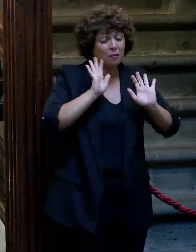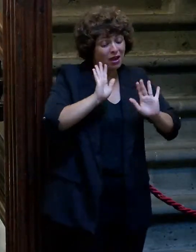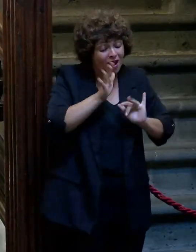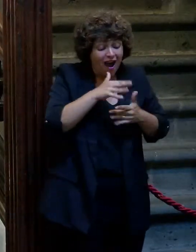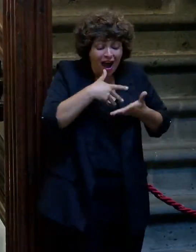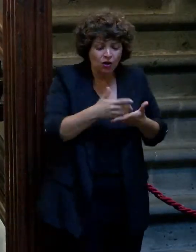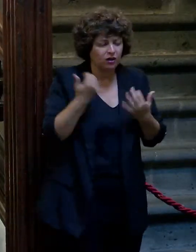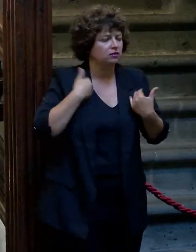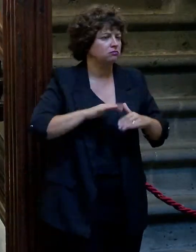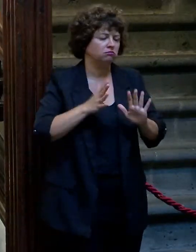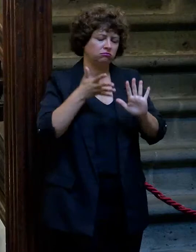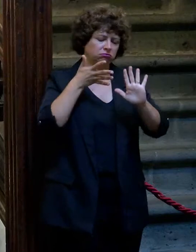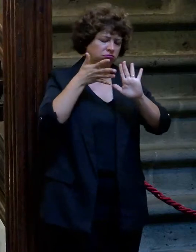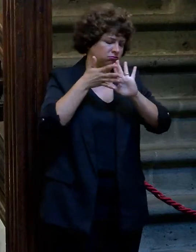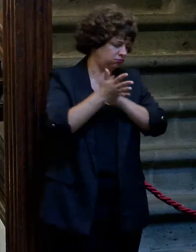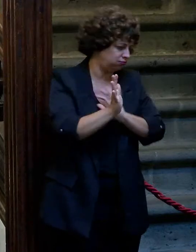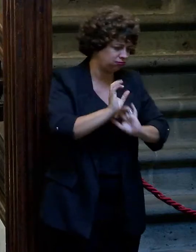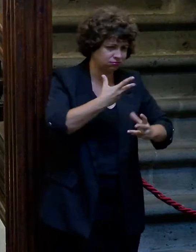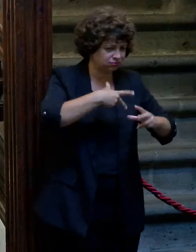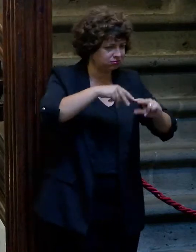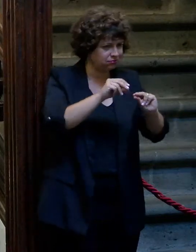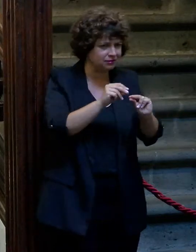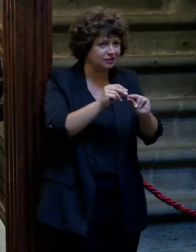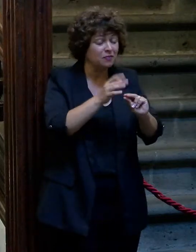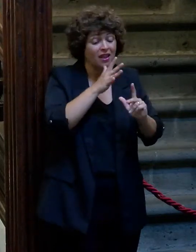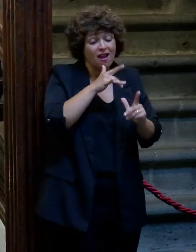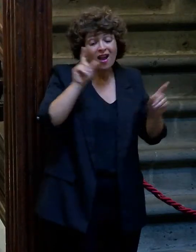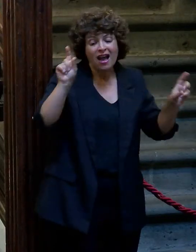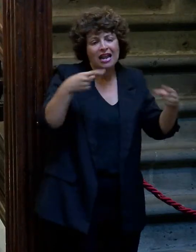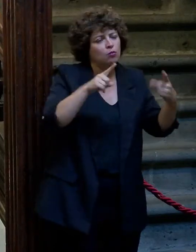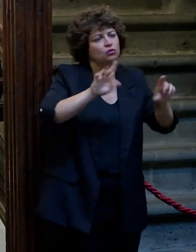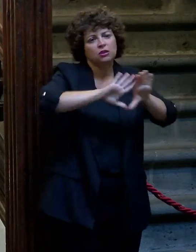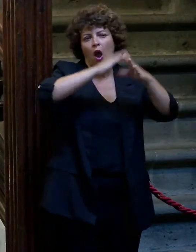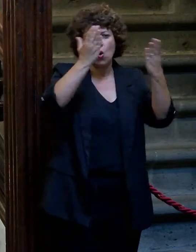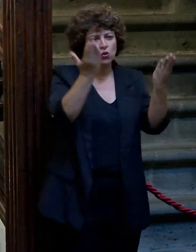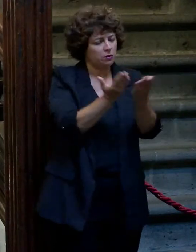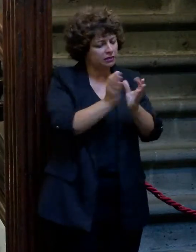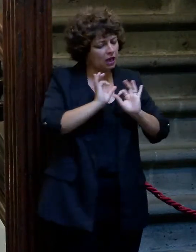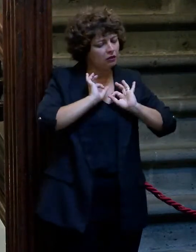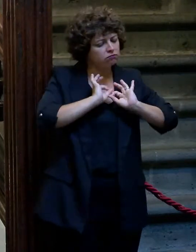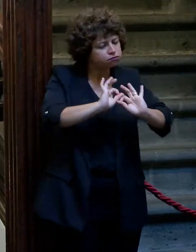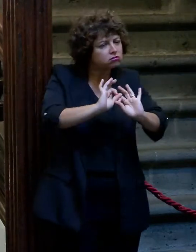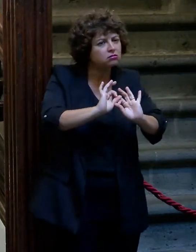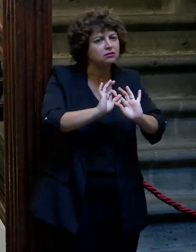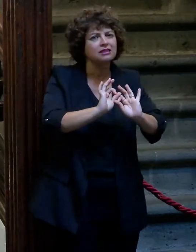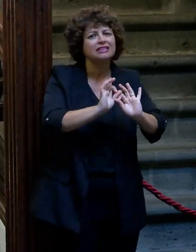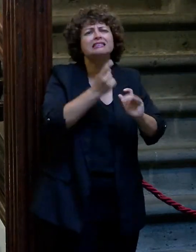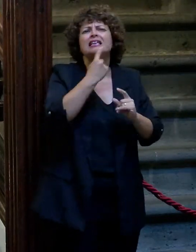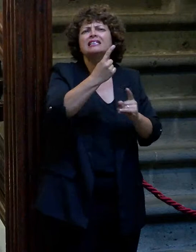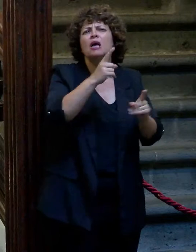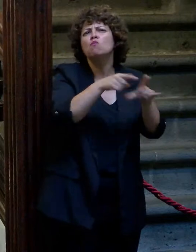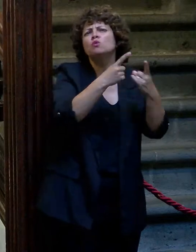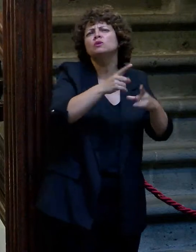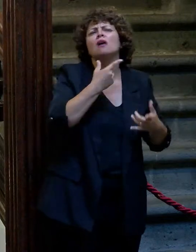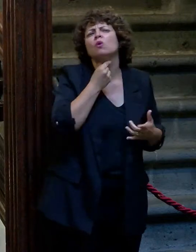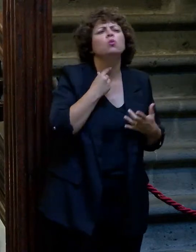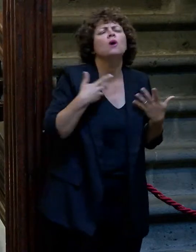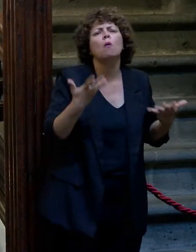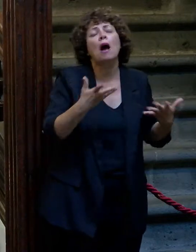eso ya ahora es interminable. Y la música es universal y nos cabe todo. Cuando te dicen ¿qué tipo de música te gusta? Pues hombre,